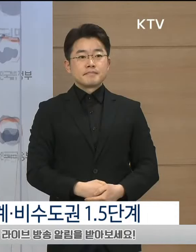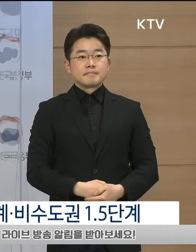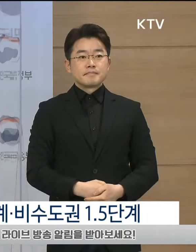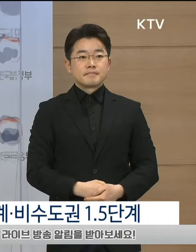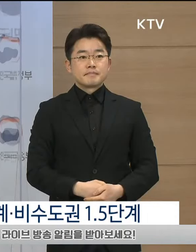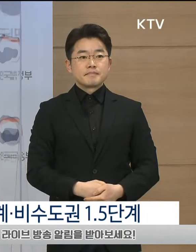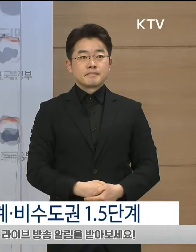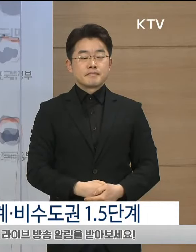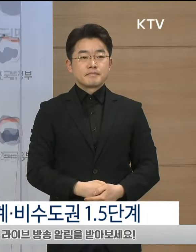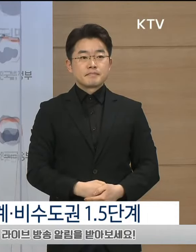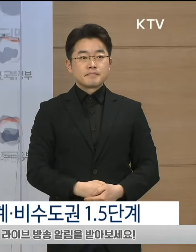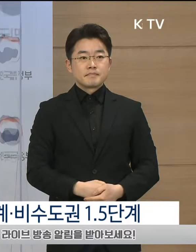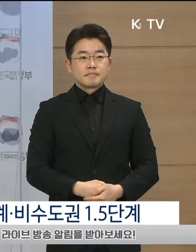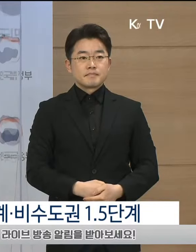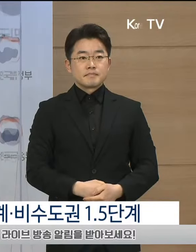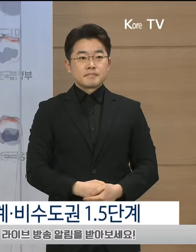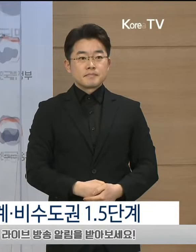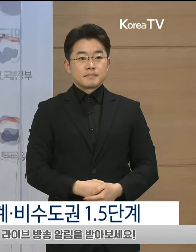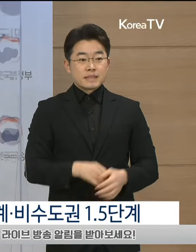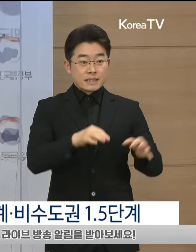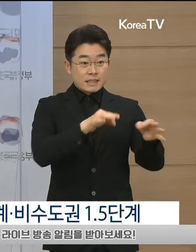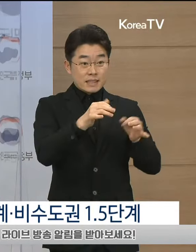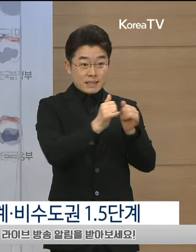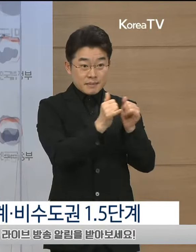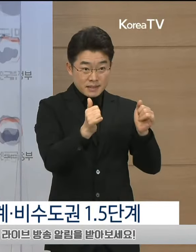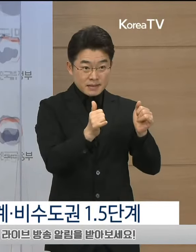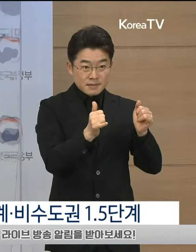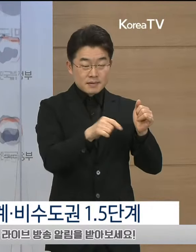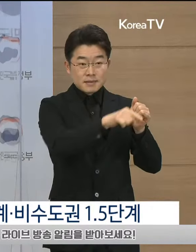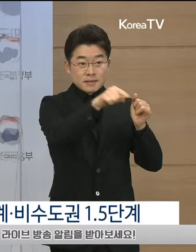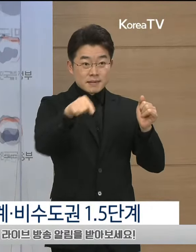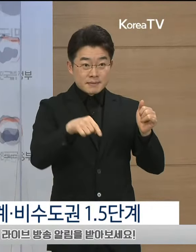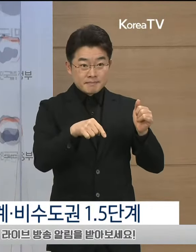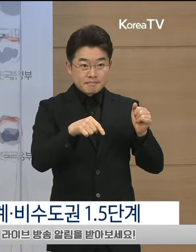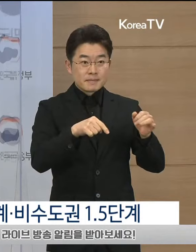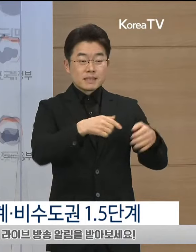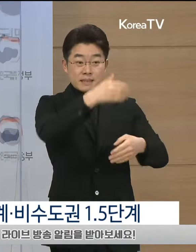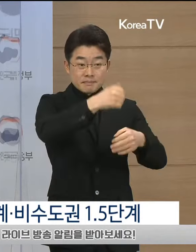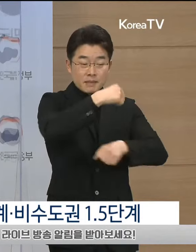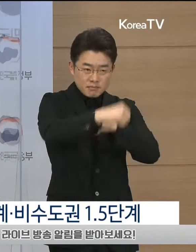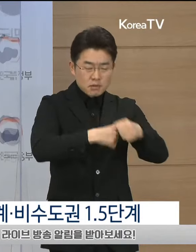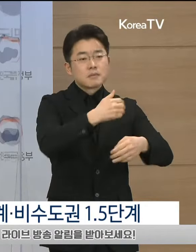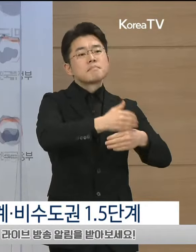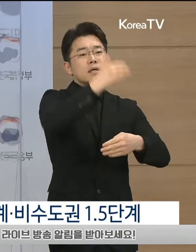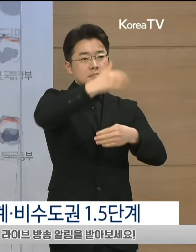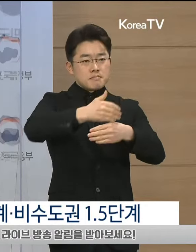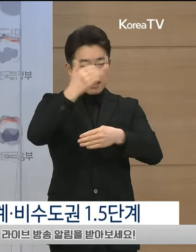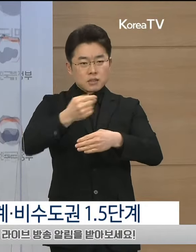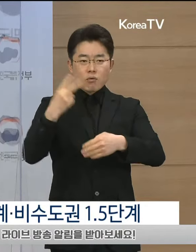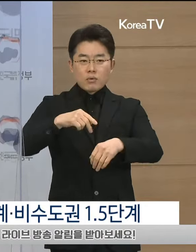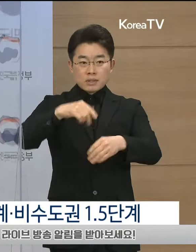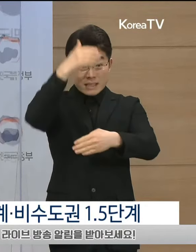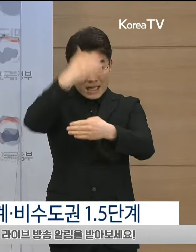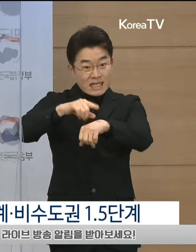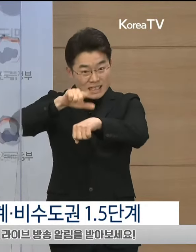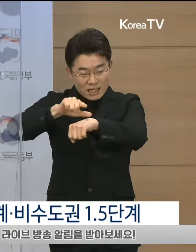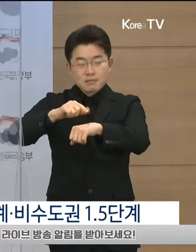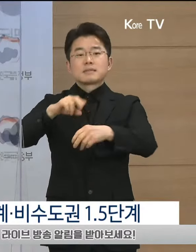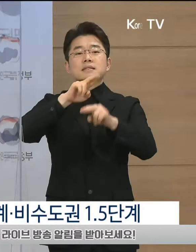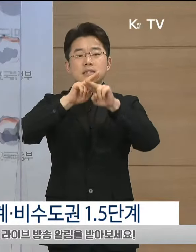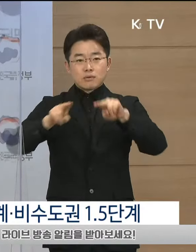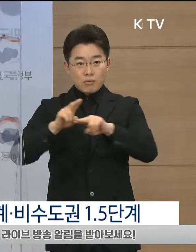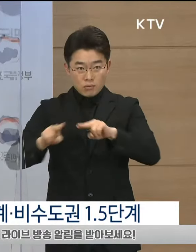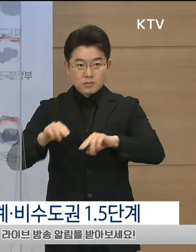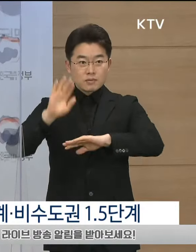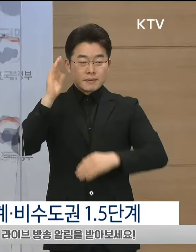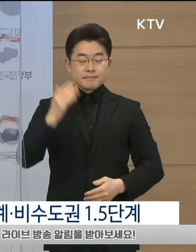이번 조치에 따라 자영업, 소상공인들의 생업시설에 대한 운영시간 제한이 해제 또는